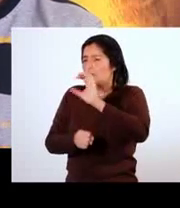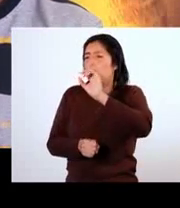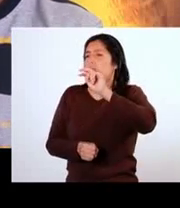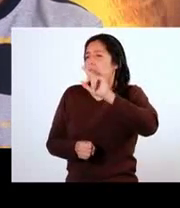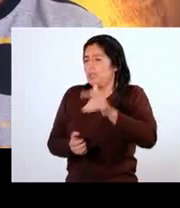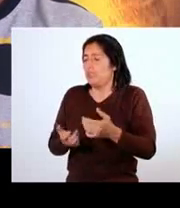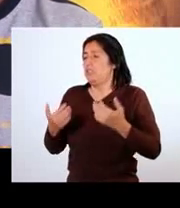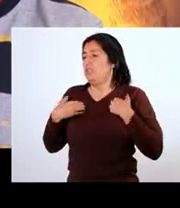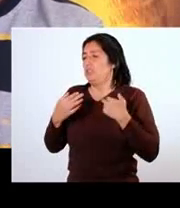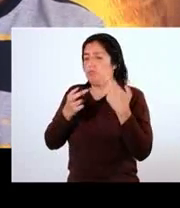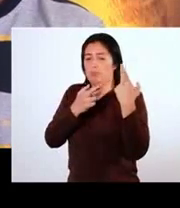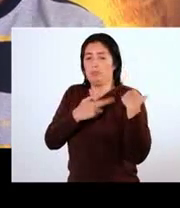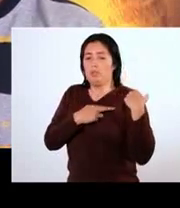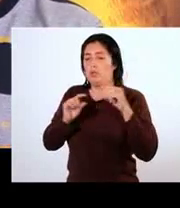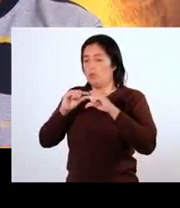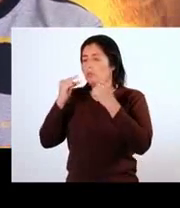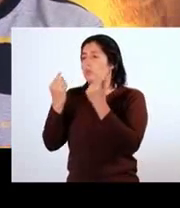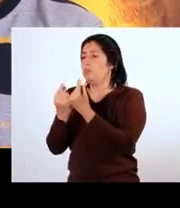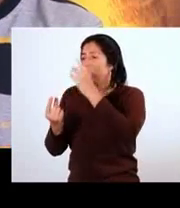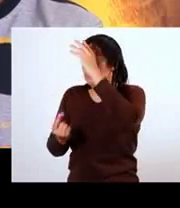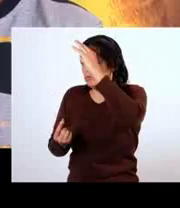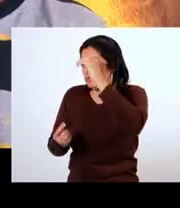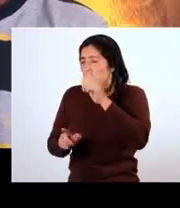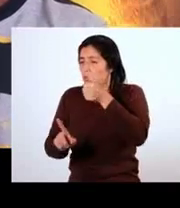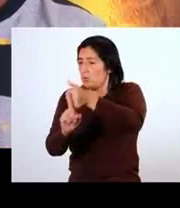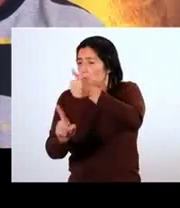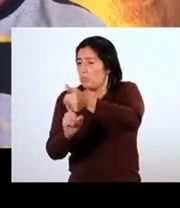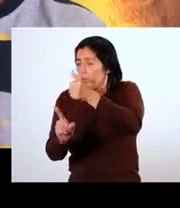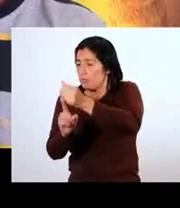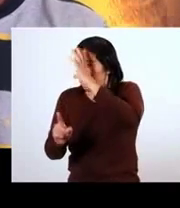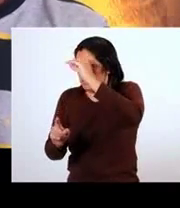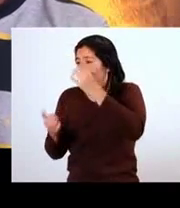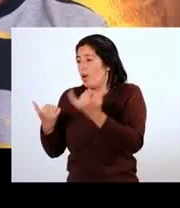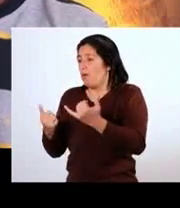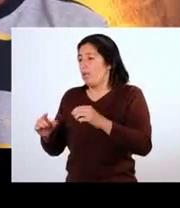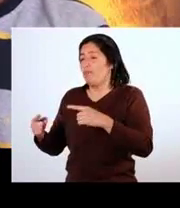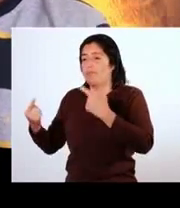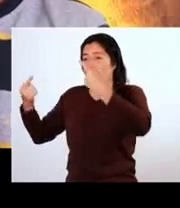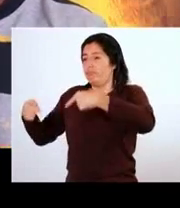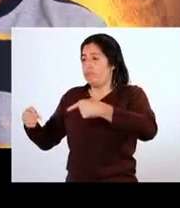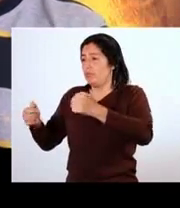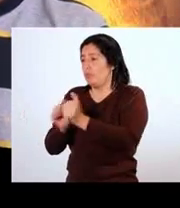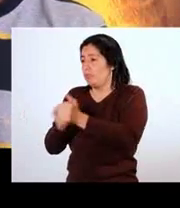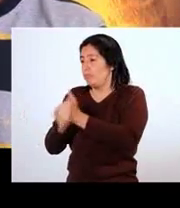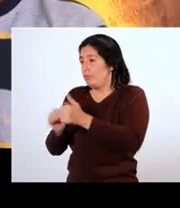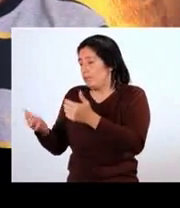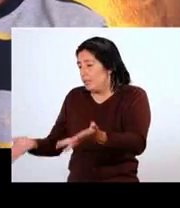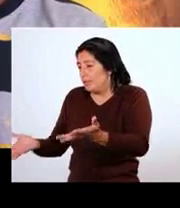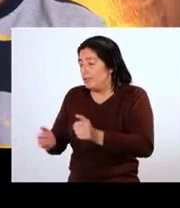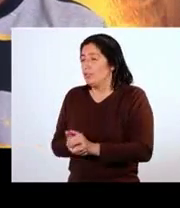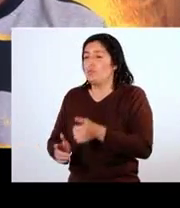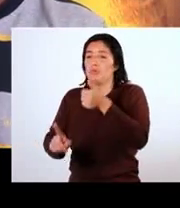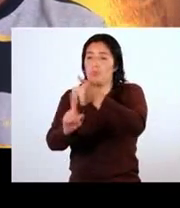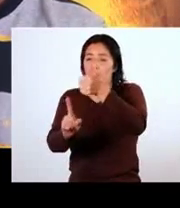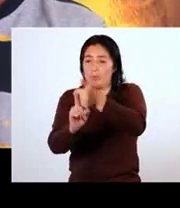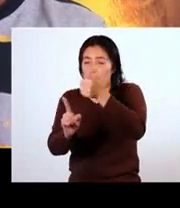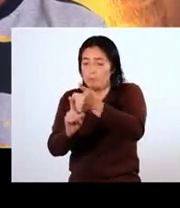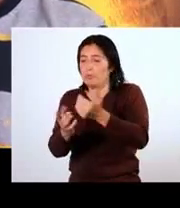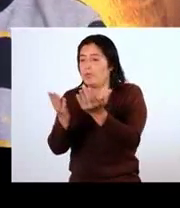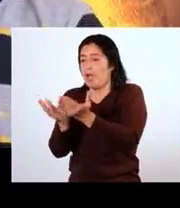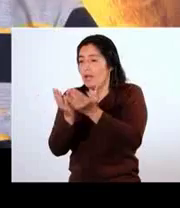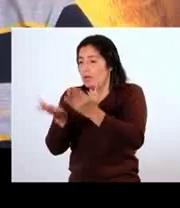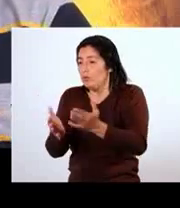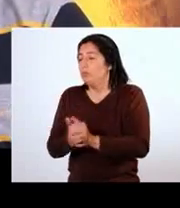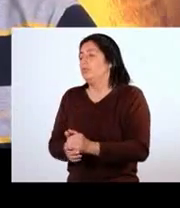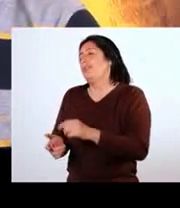habilidades diferentes a los que entrena y sus propios chicos ahora compiten contra él. ¡Qué interesante! Sus propios chicos compiten contra él en los